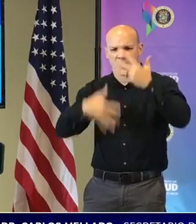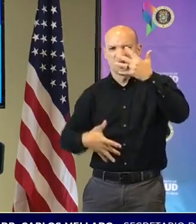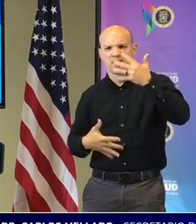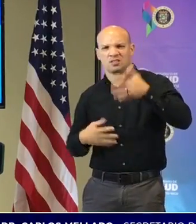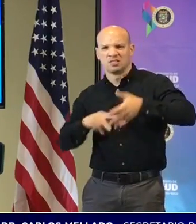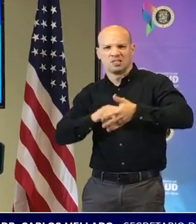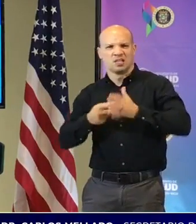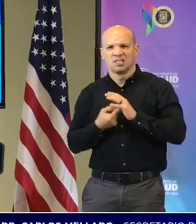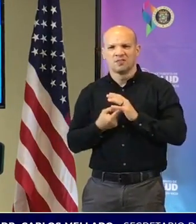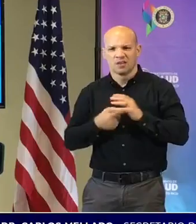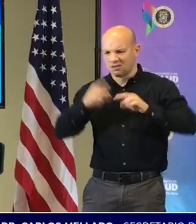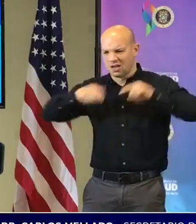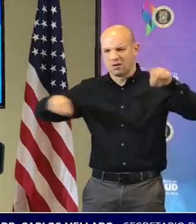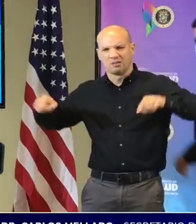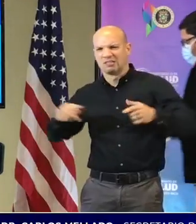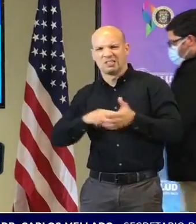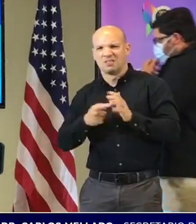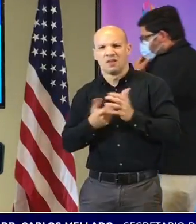sucediendo